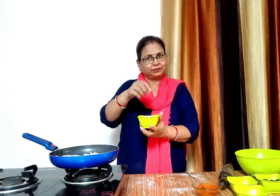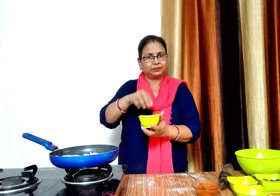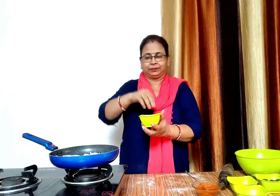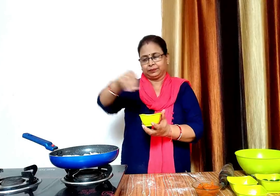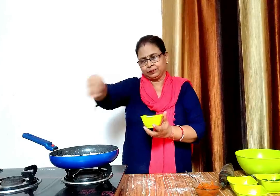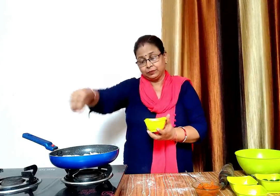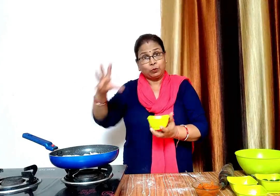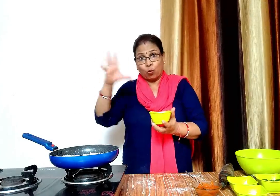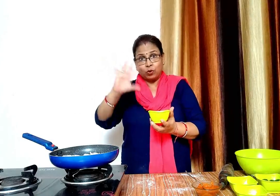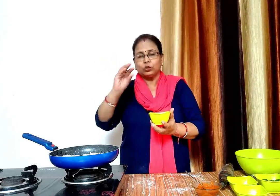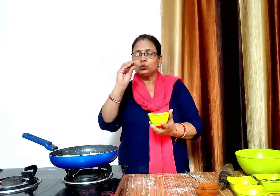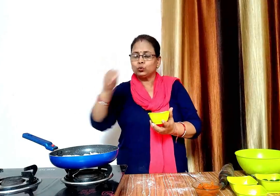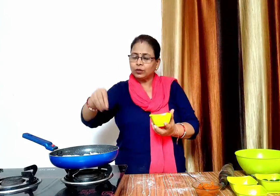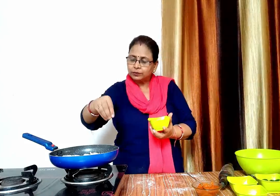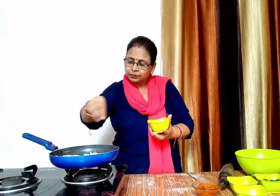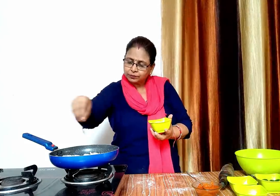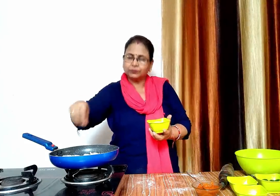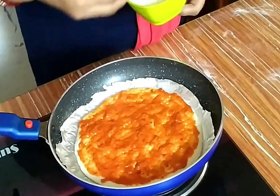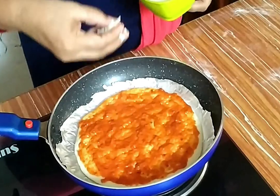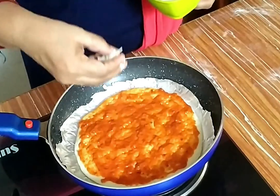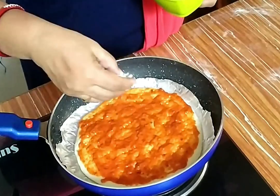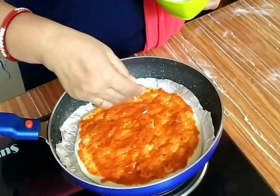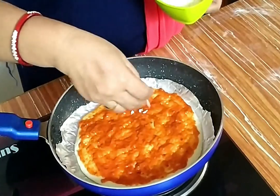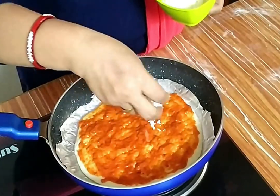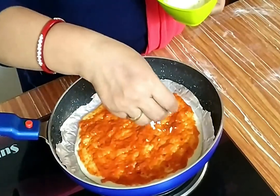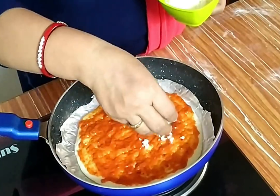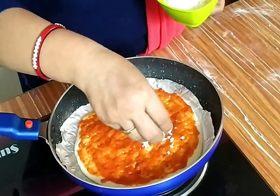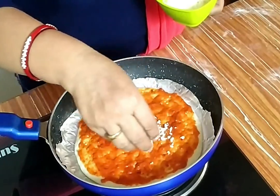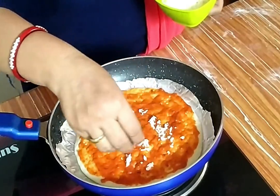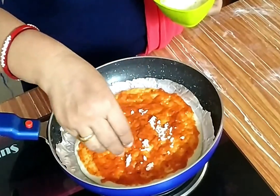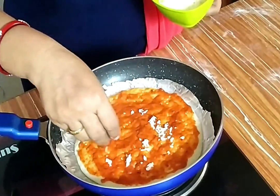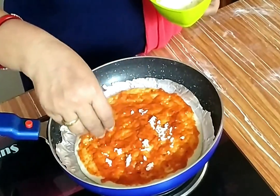अब इसे हम पीजा पर डाल देंगे जादनी थोड़ी सी ही डालेंगे